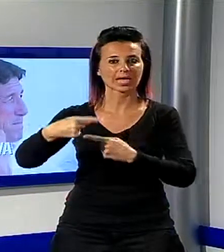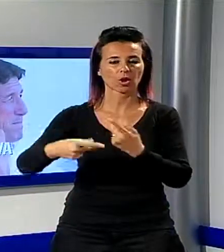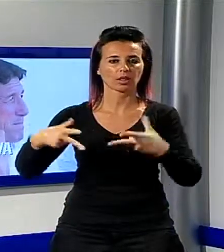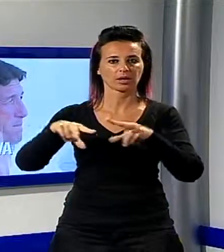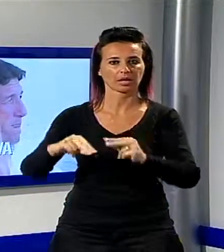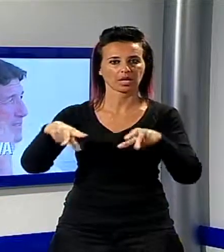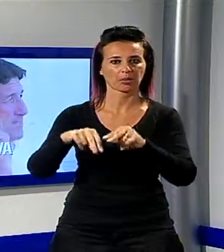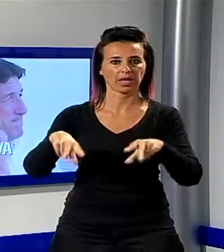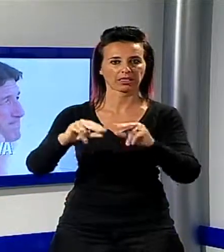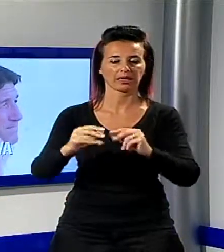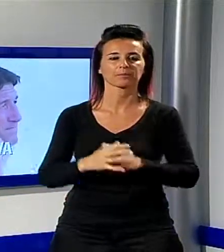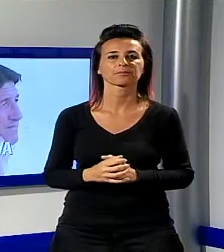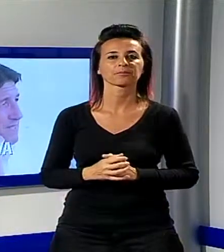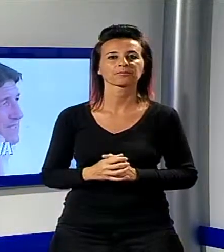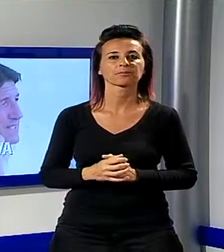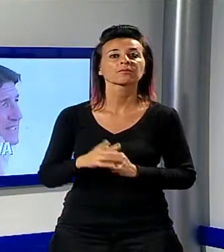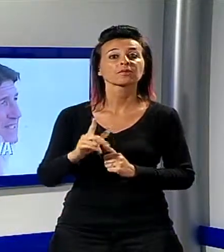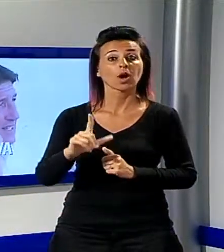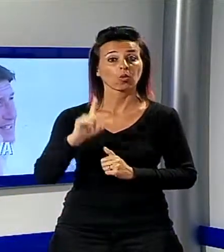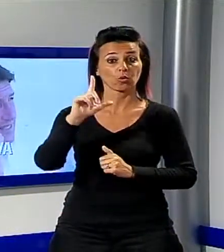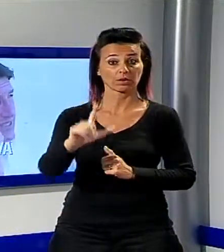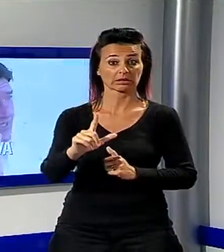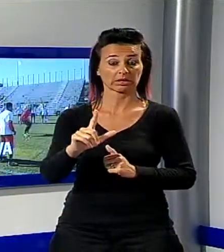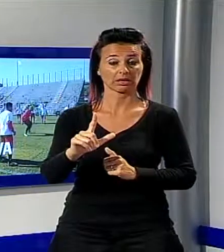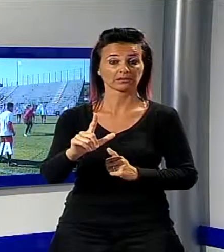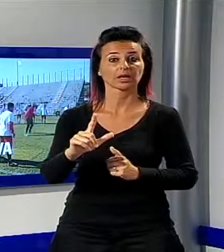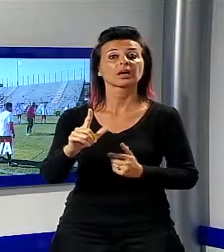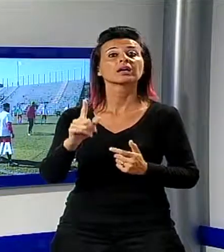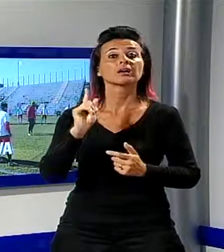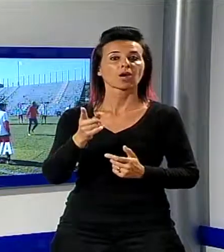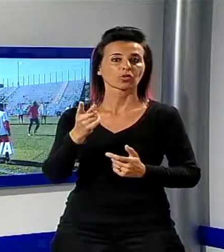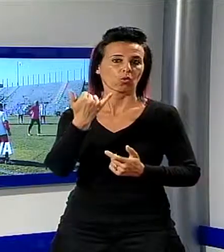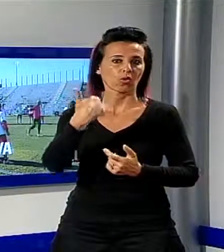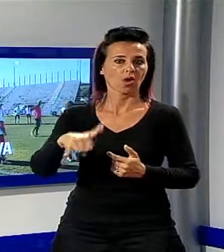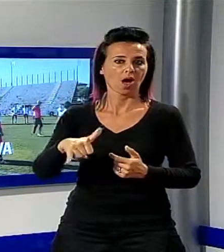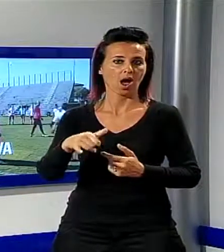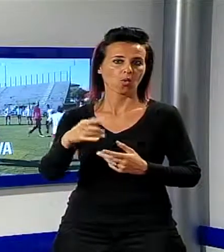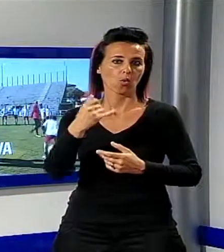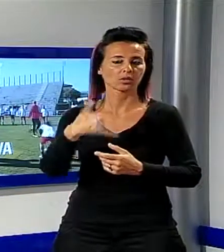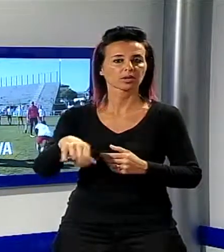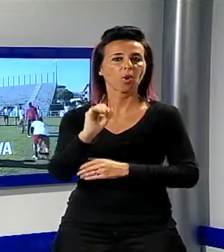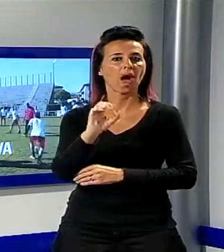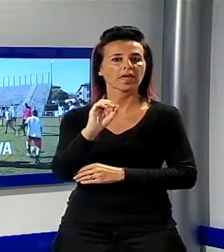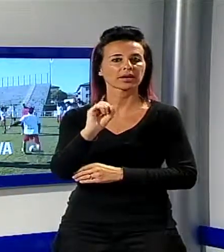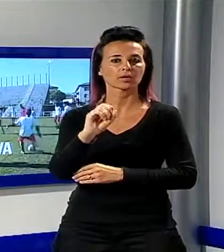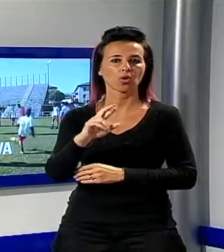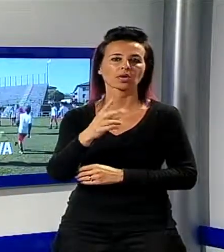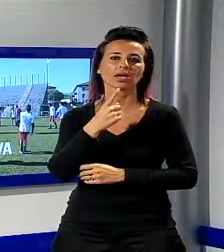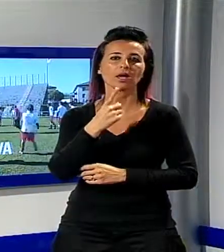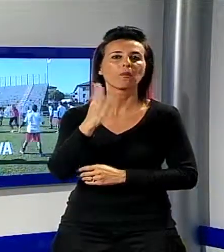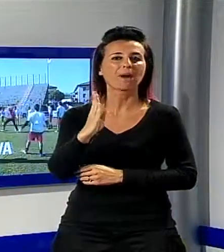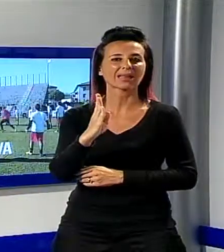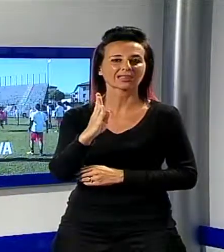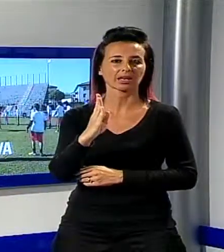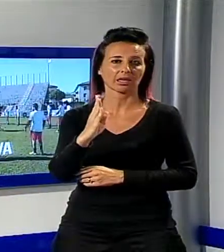decisiva in casa lucchese, da lunedì una volta terminato l'impegno a Sestri Levante del nuovo allenatore rossonero Francesco Baldini, i